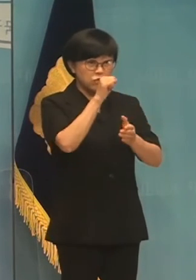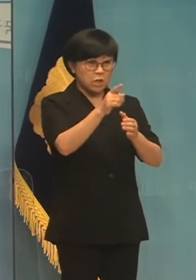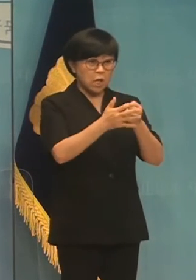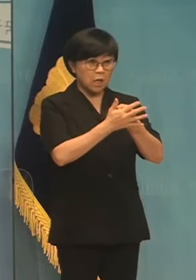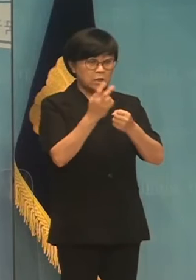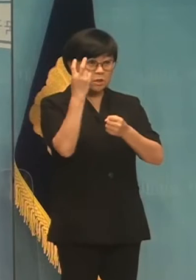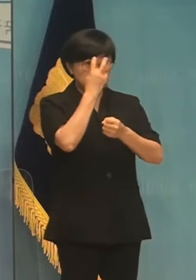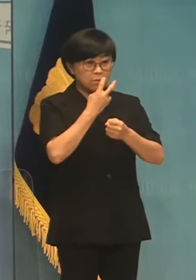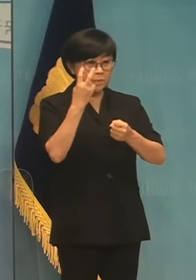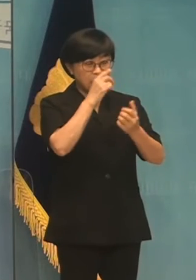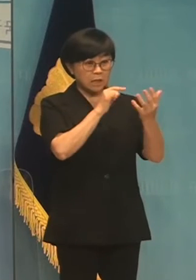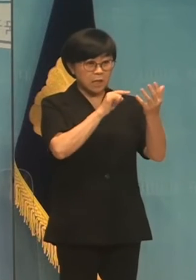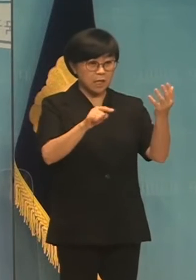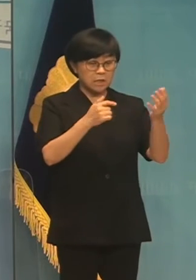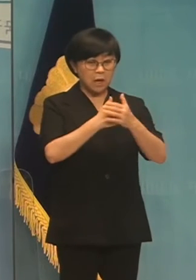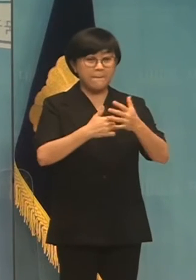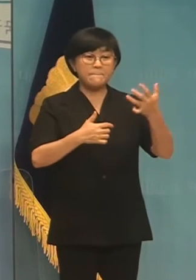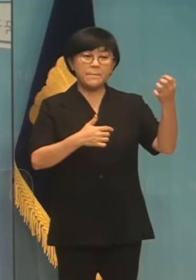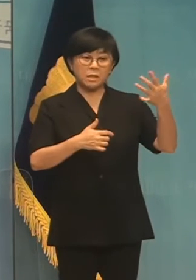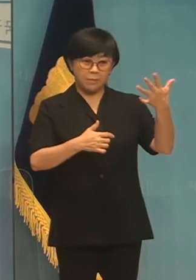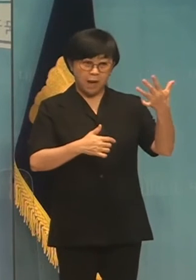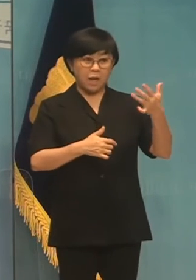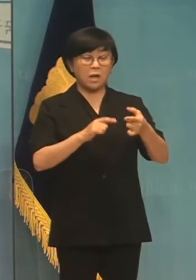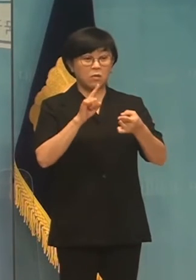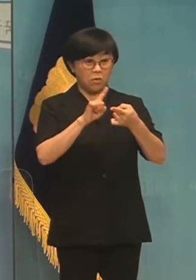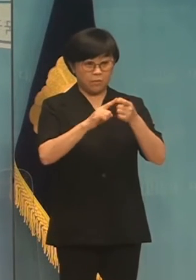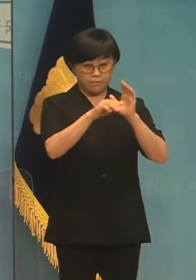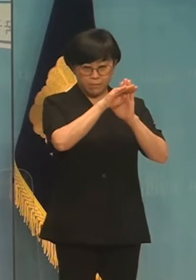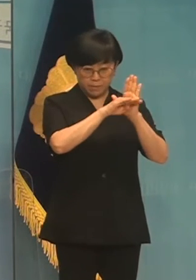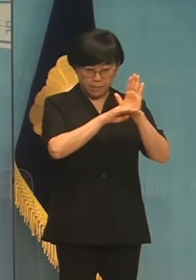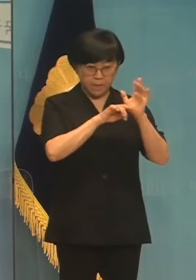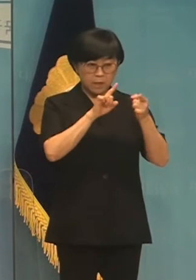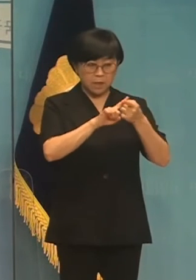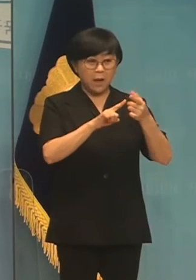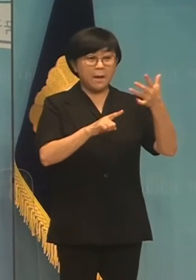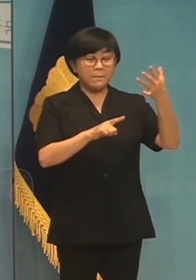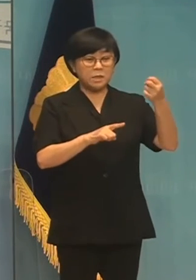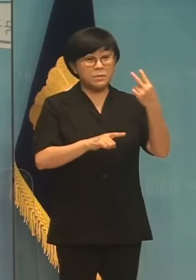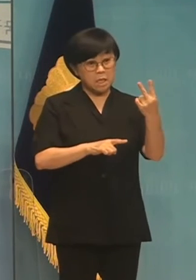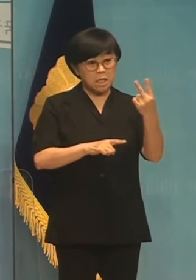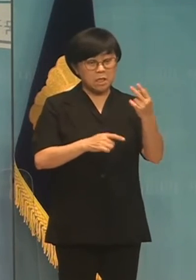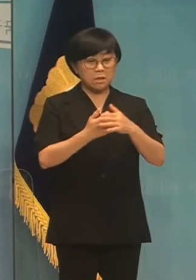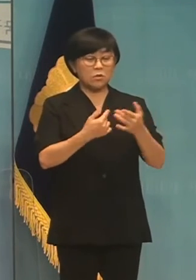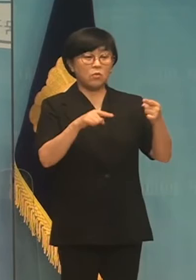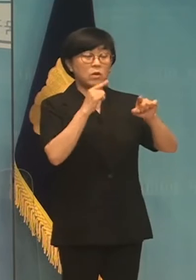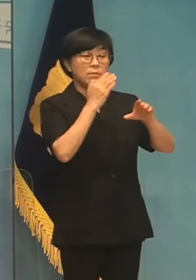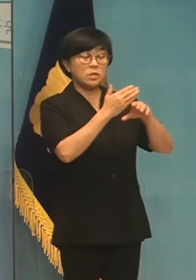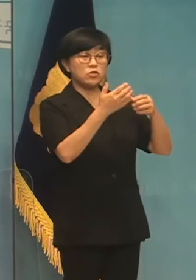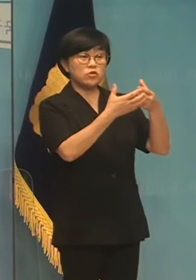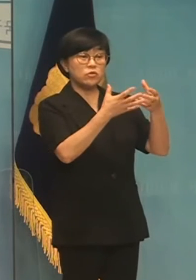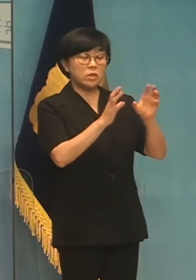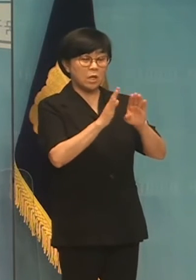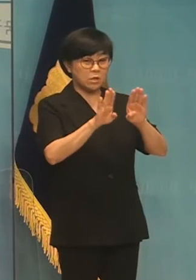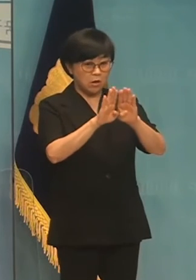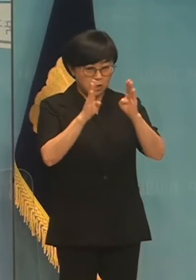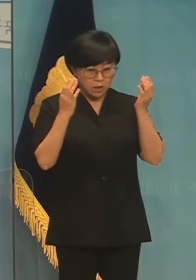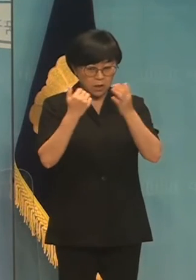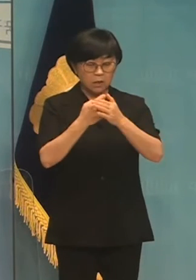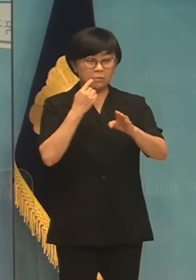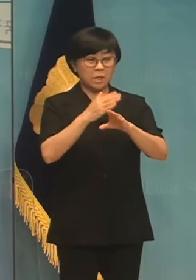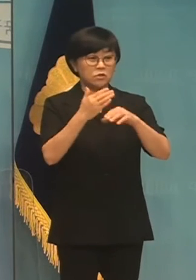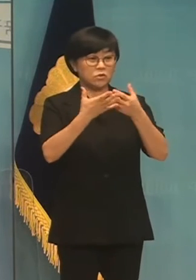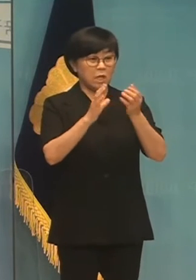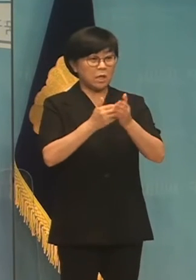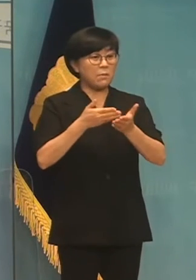심사 대상 할 것은 총 88건입니다. 이 중 82건은 더불어민주당, 열린민주당 소속